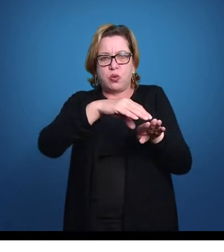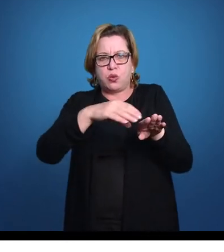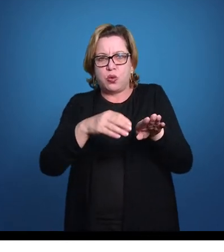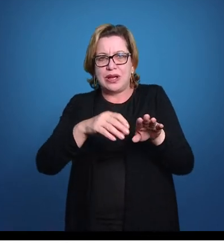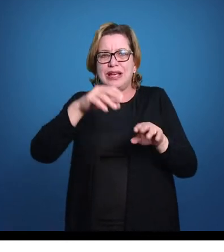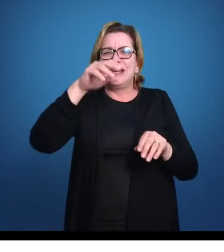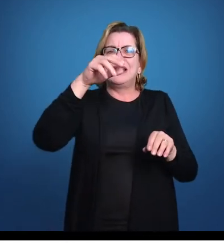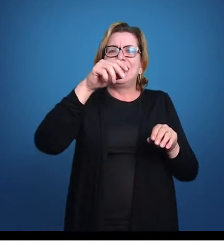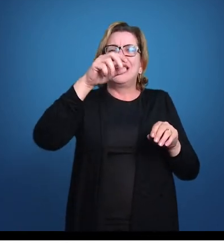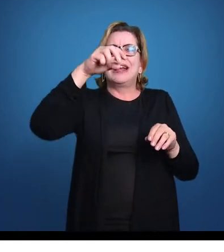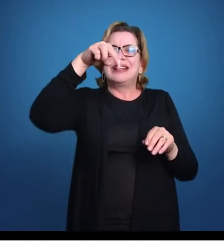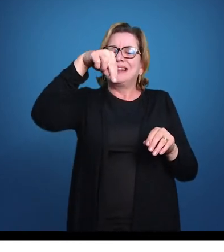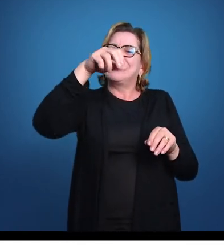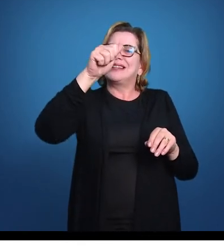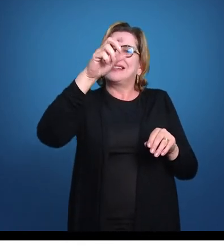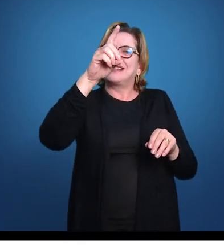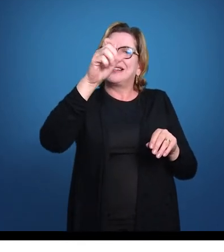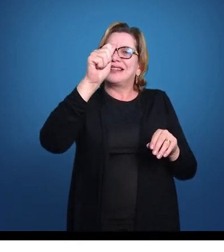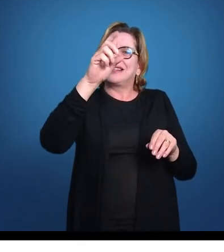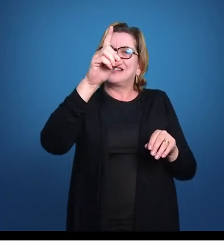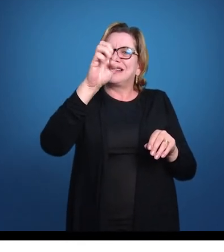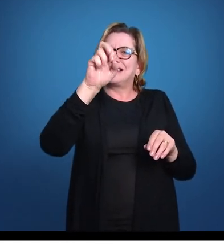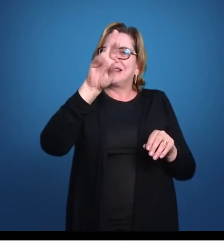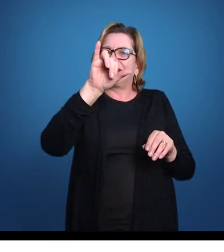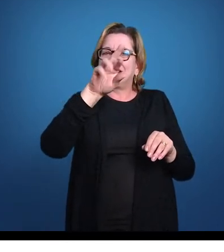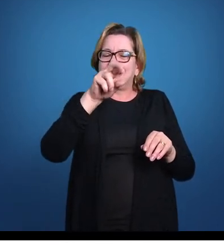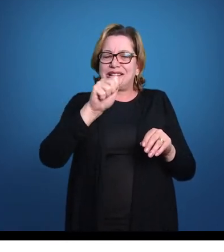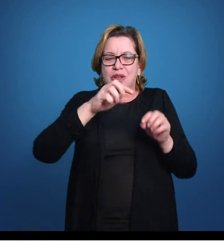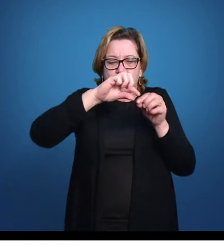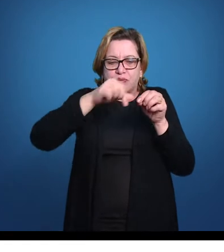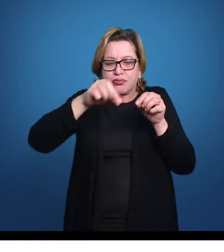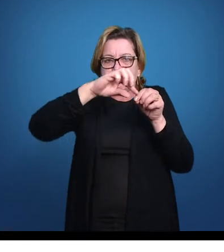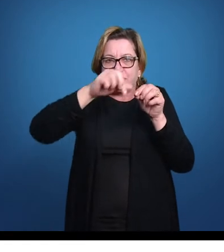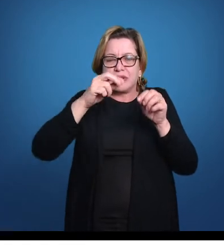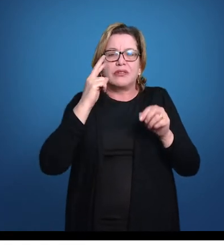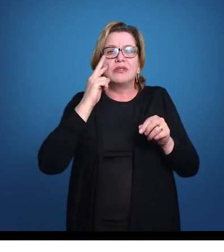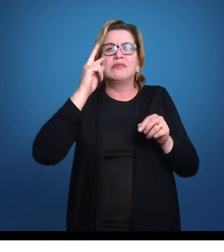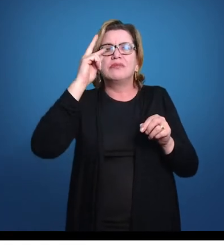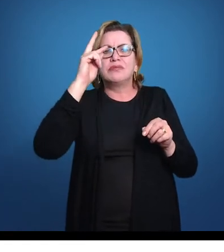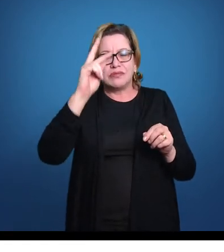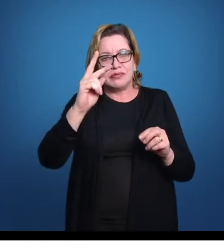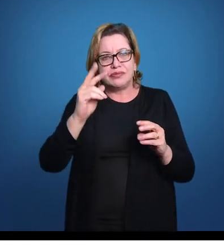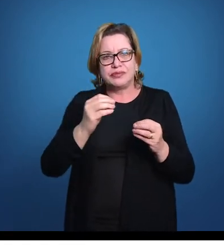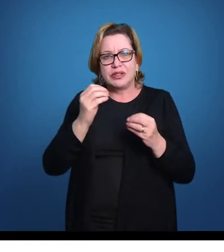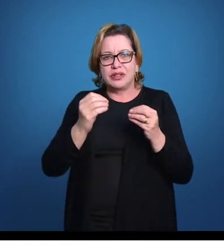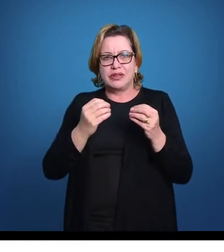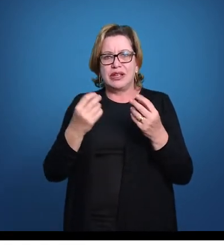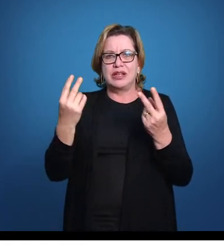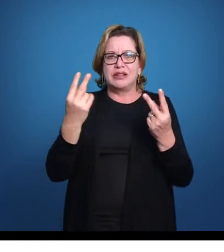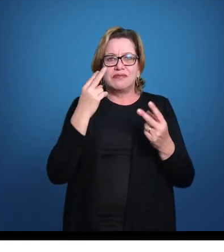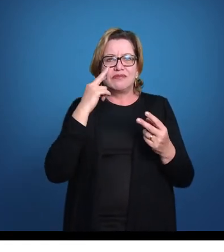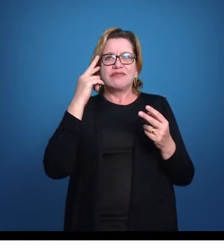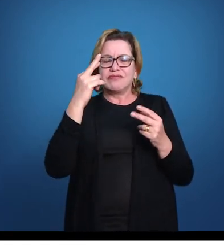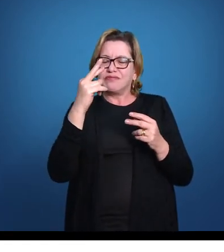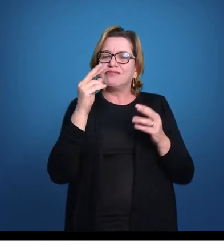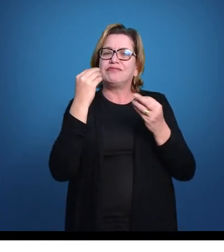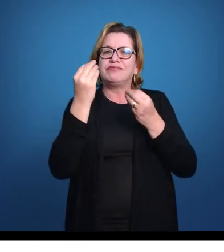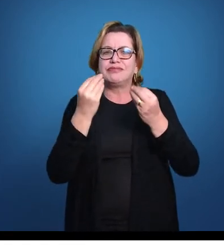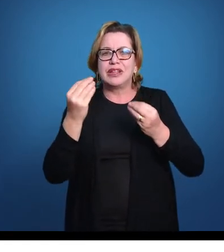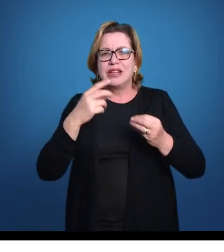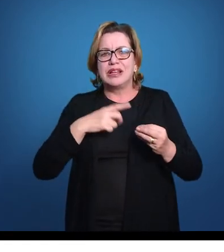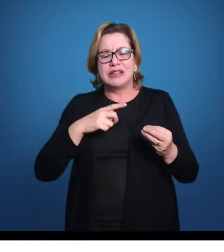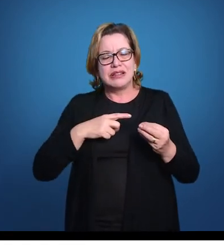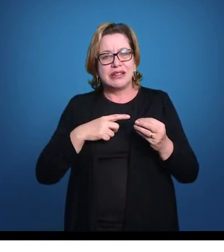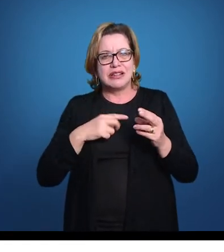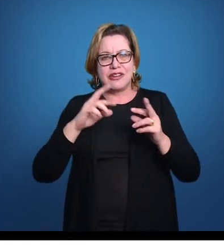raiadas. Então, se a gente observar aqui na figura, as nadadeiras, principalmente as nadadeiras pares desses animais, tem um ou mais